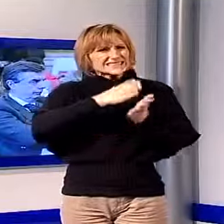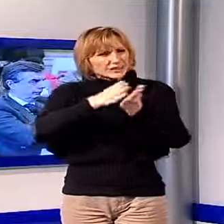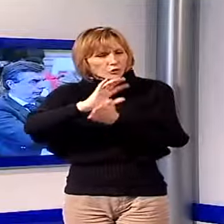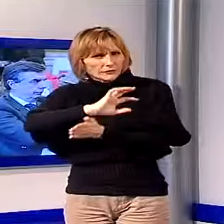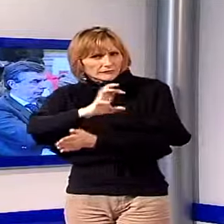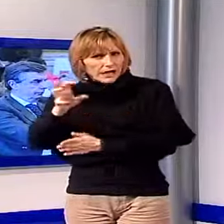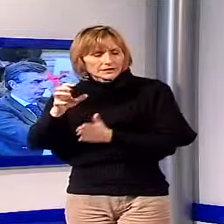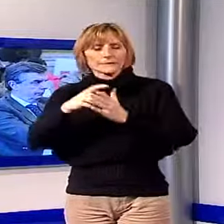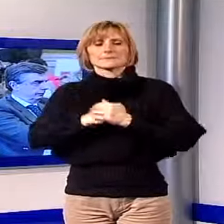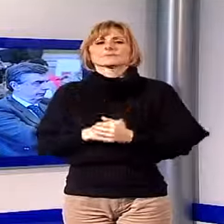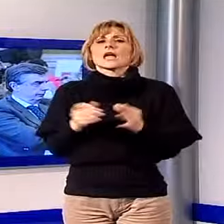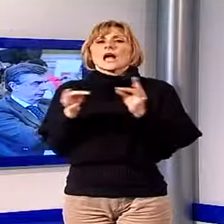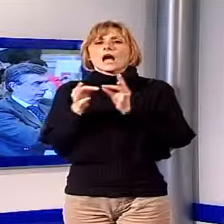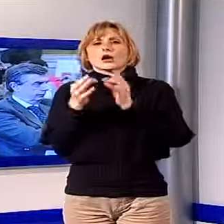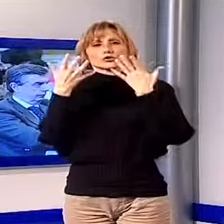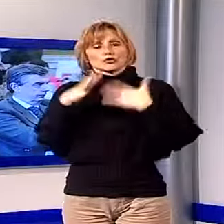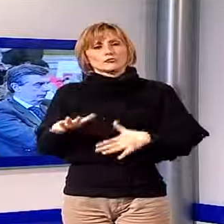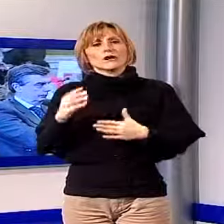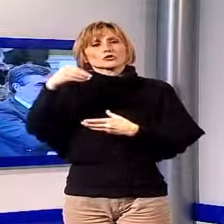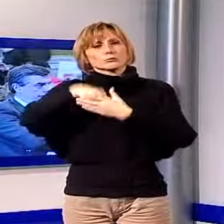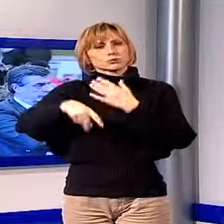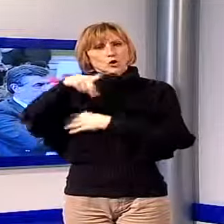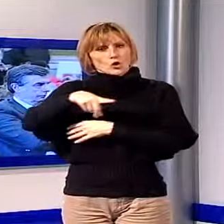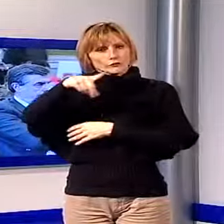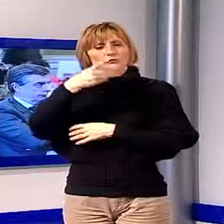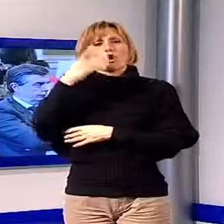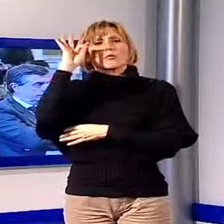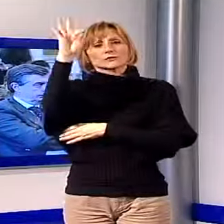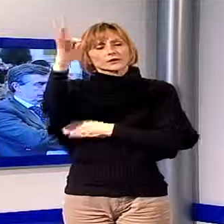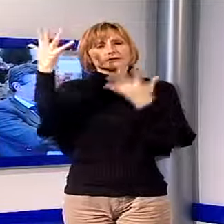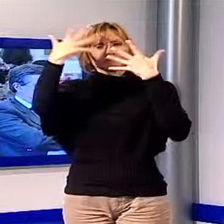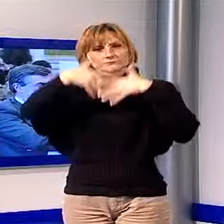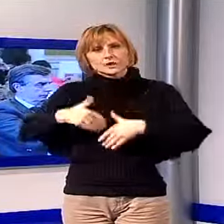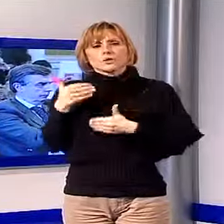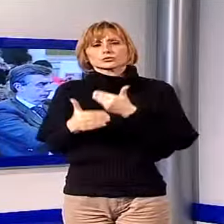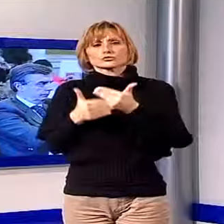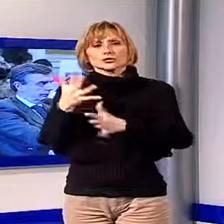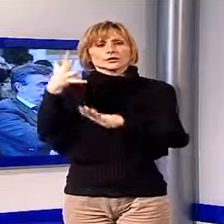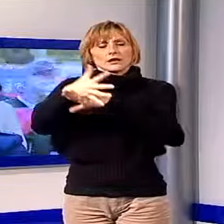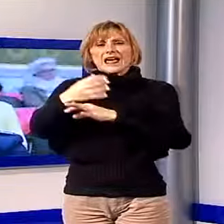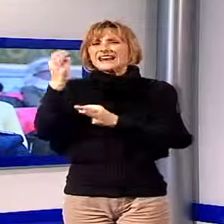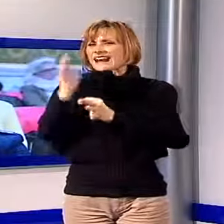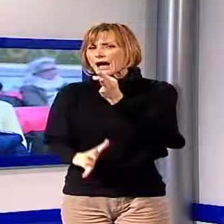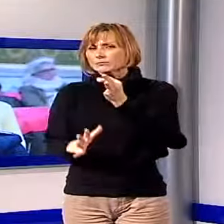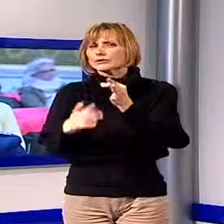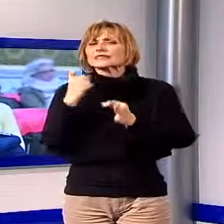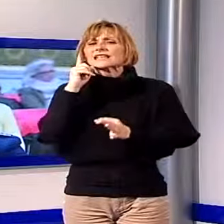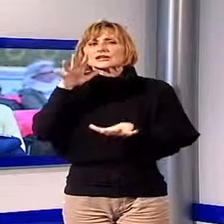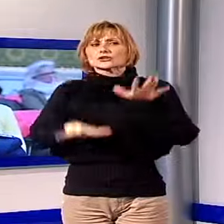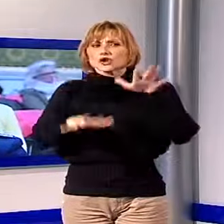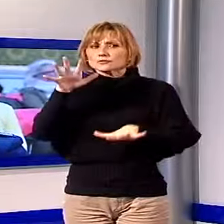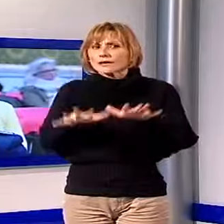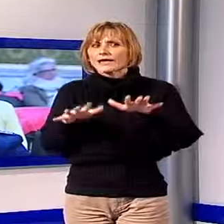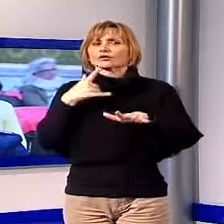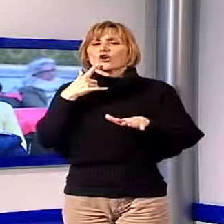'accordo, che è stato presentato a Palazzo Ducale, ha l'obiettivo di organizzare una procedura di intervento rapido nel caso di sospetto, di abuso e